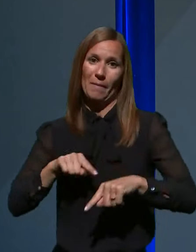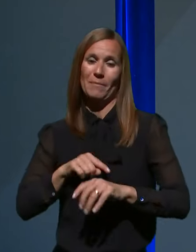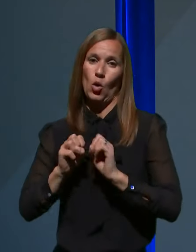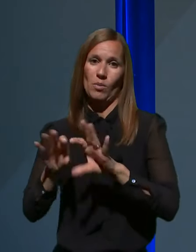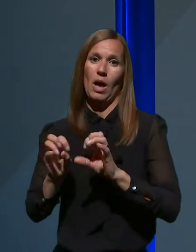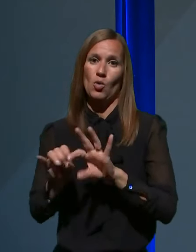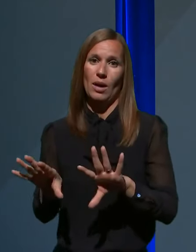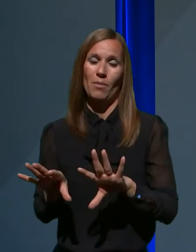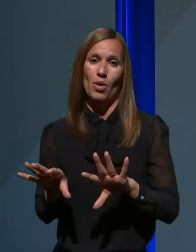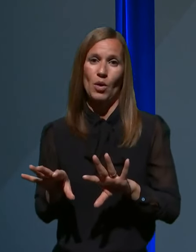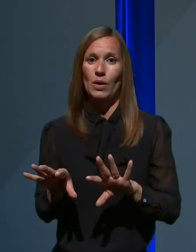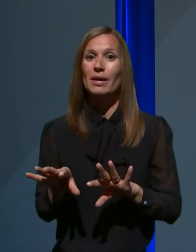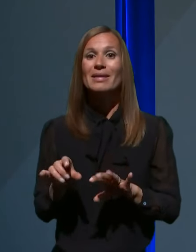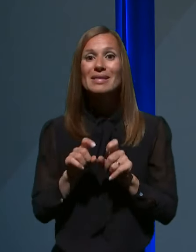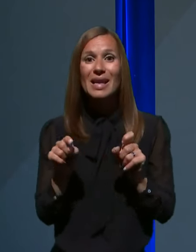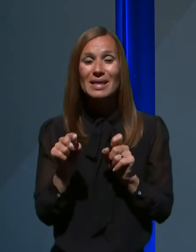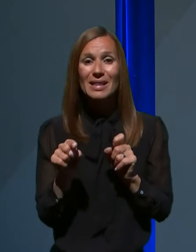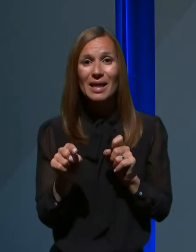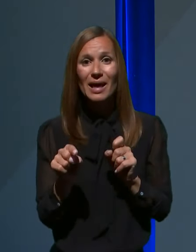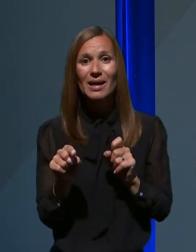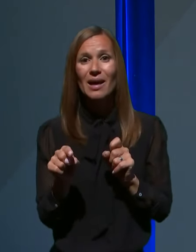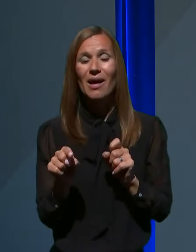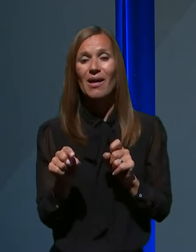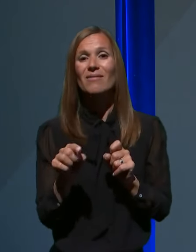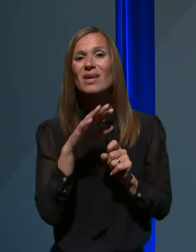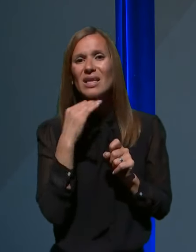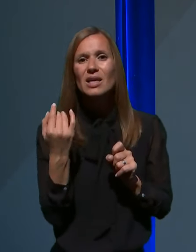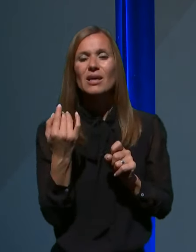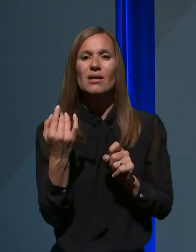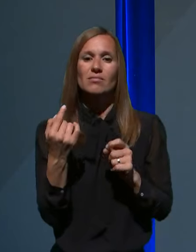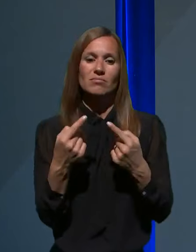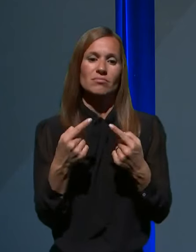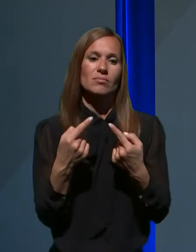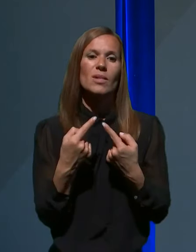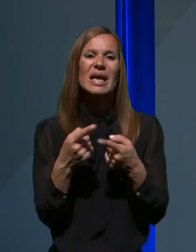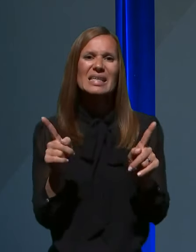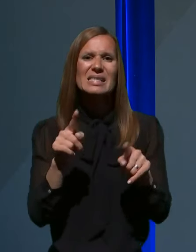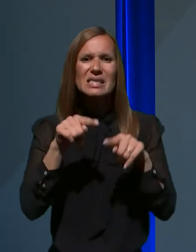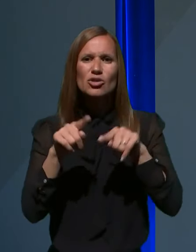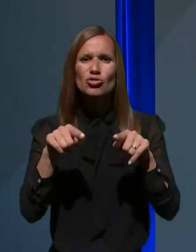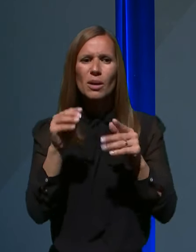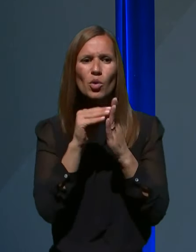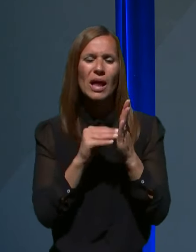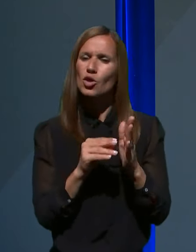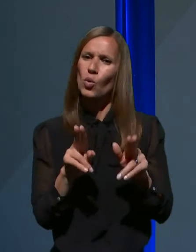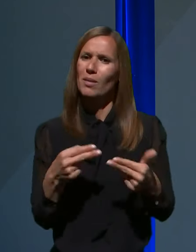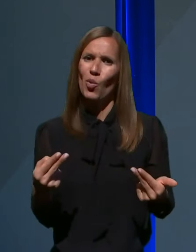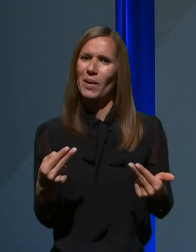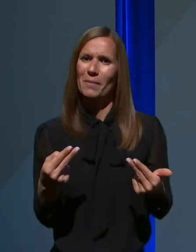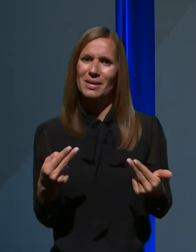In iz tega naslova svede velikih odstopanj verjetno ne more biti pri pripravi teh analiz.